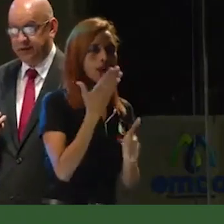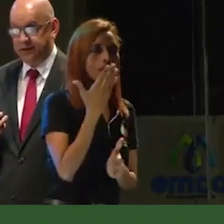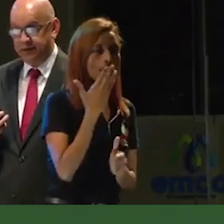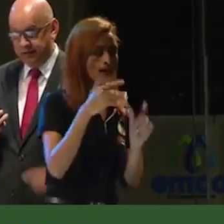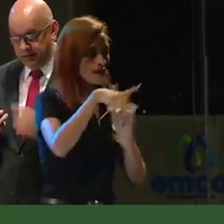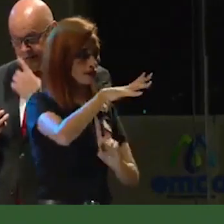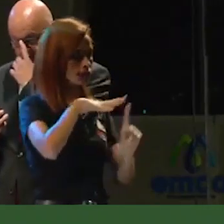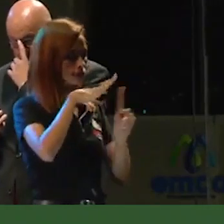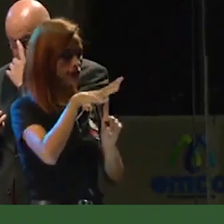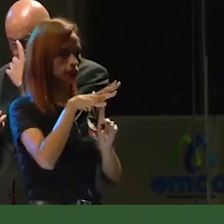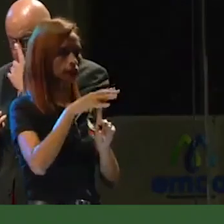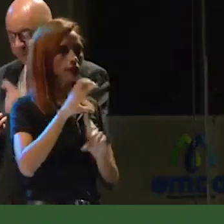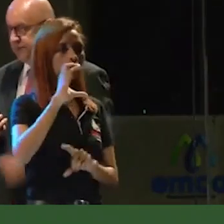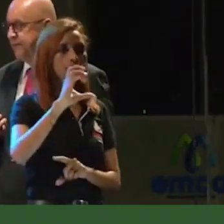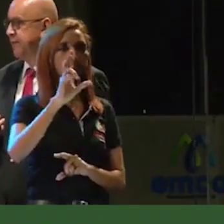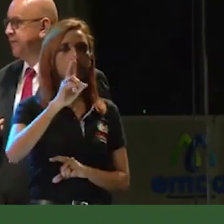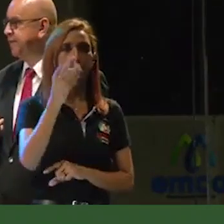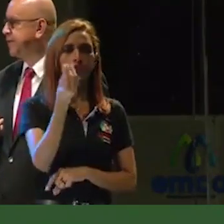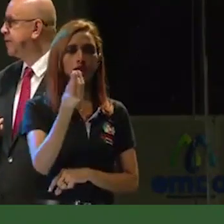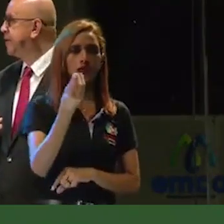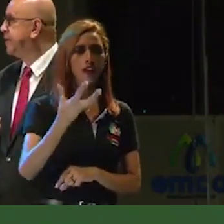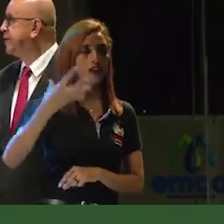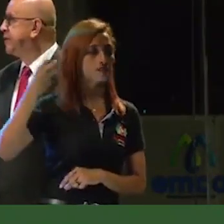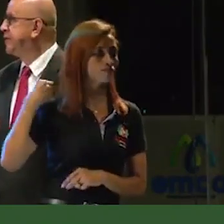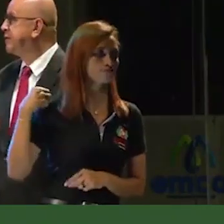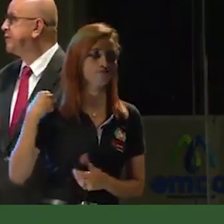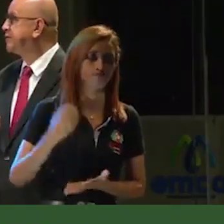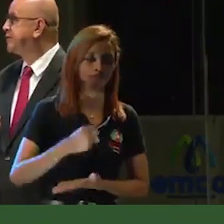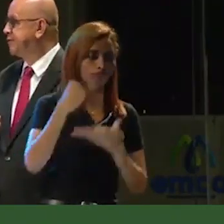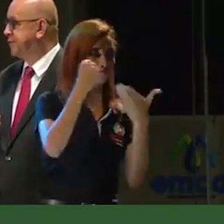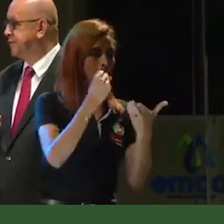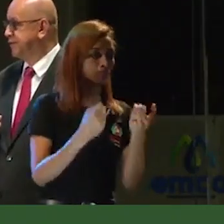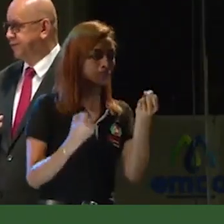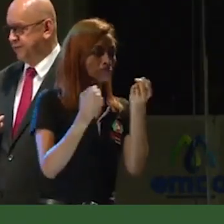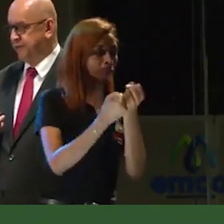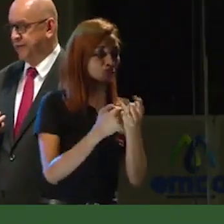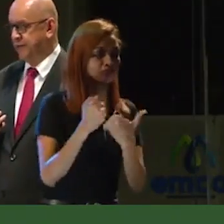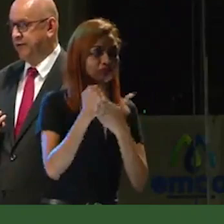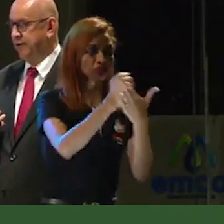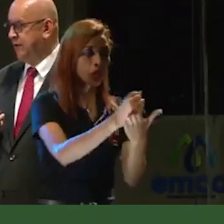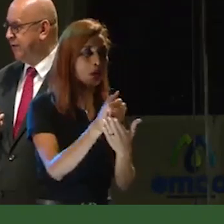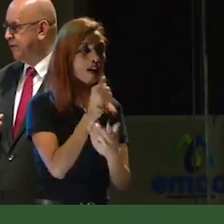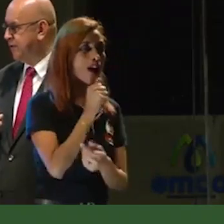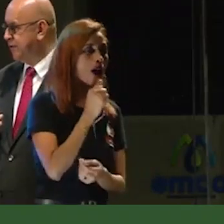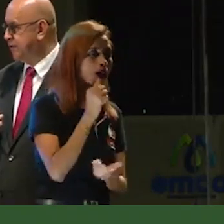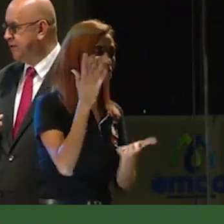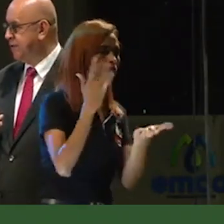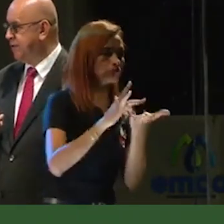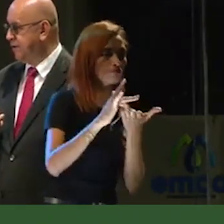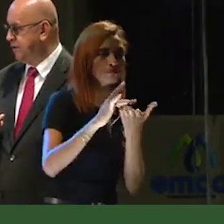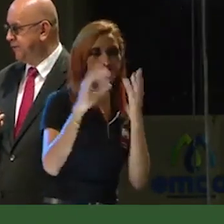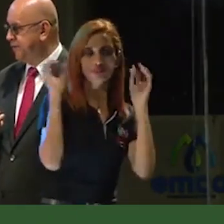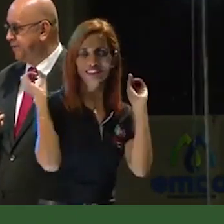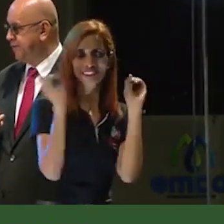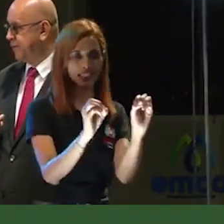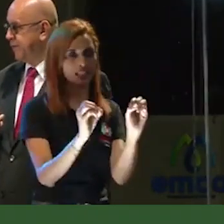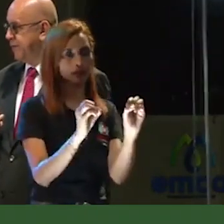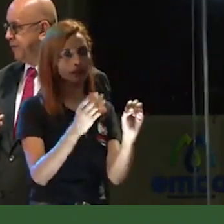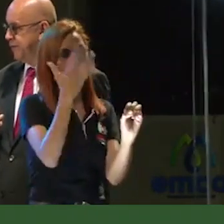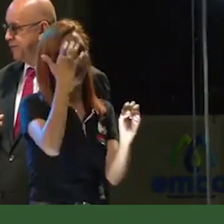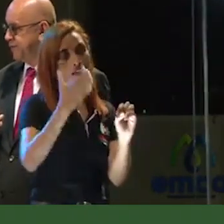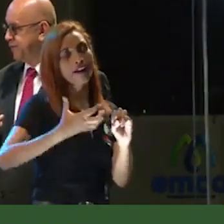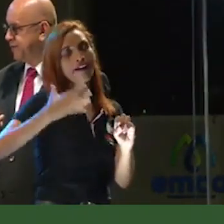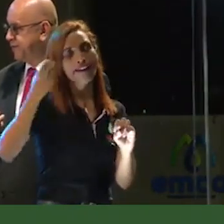ambiente, la SERECU no ha podido invertir un solo peso en descontaminación de las fuentes hídricas. Pero el día de hoy